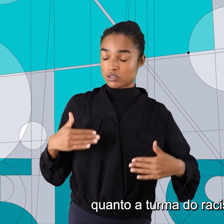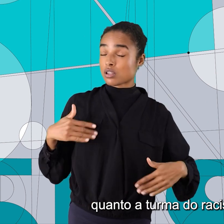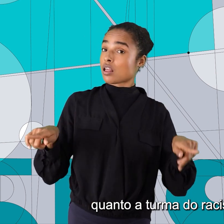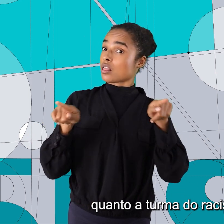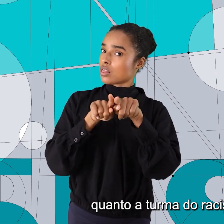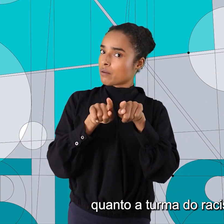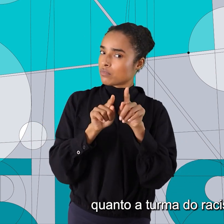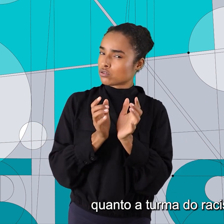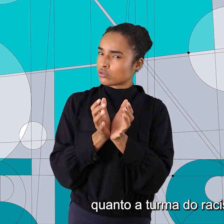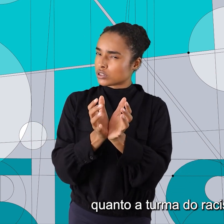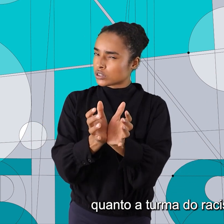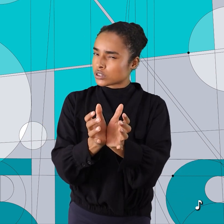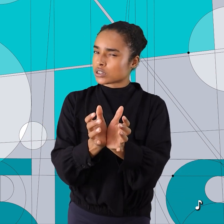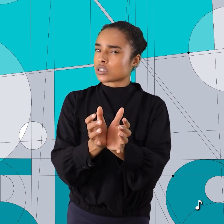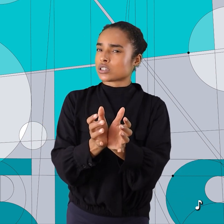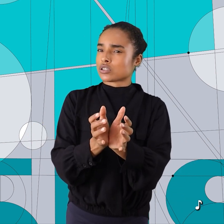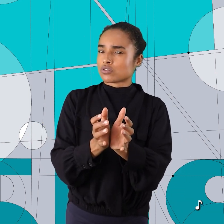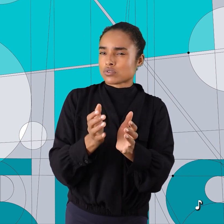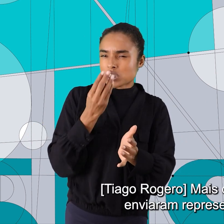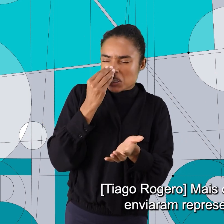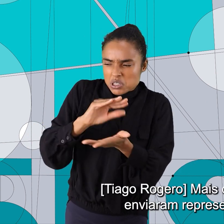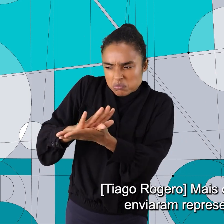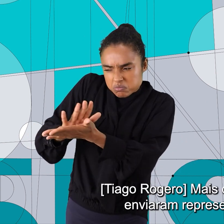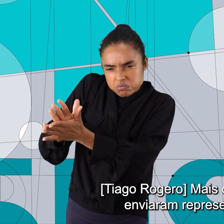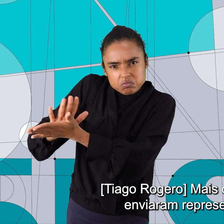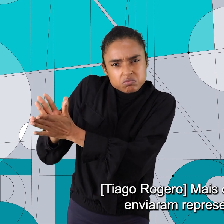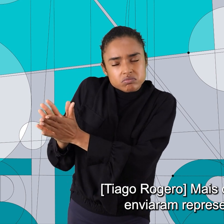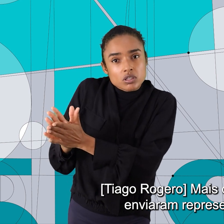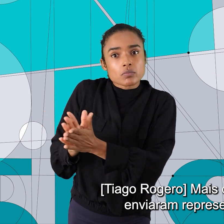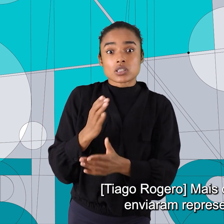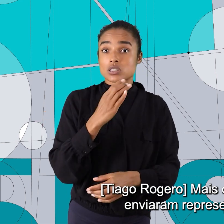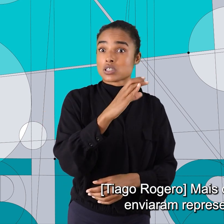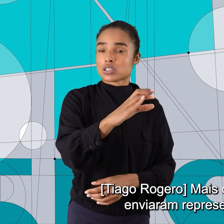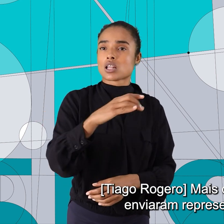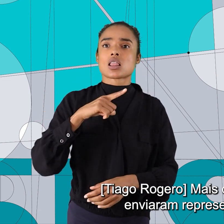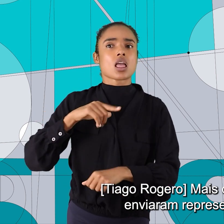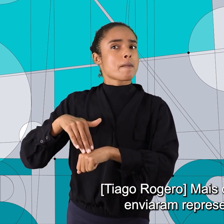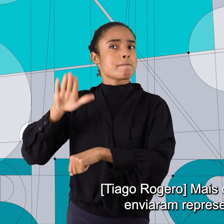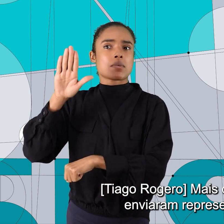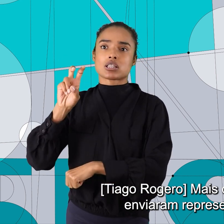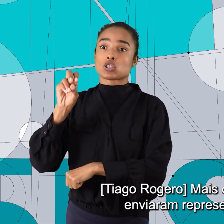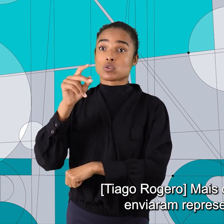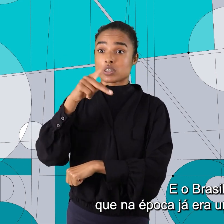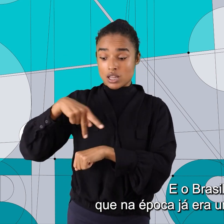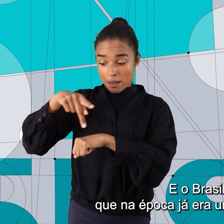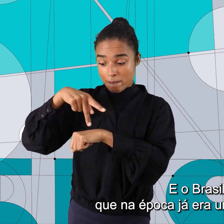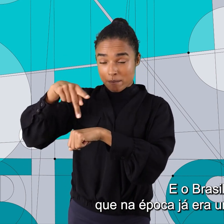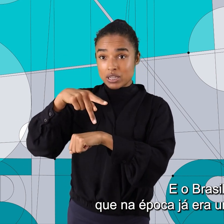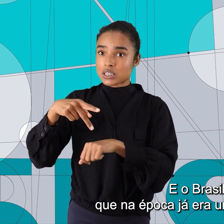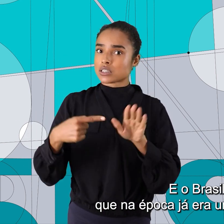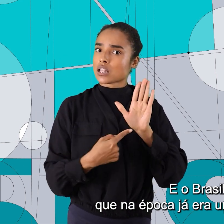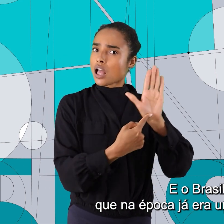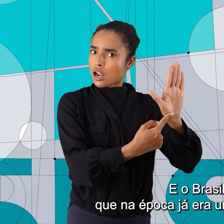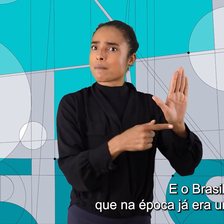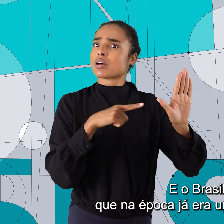racismo científico. Mais de 50 países enviaram representantes. E o Brasil,